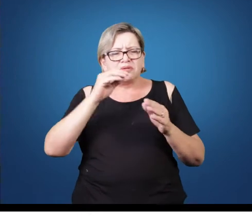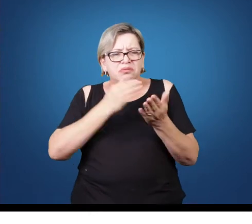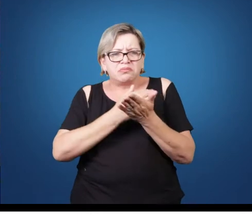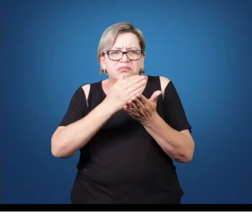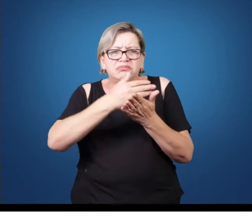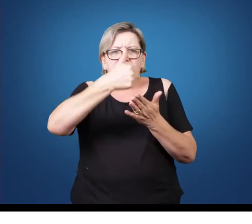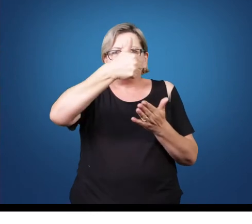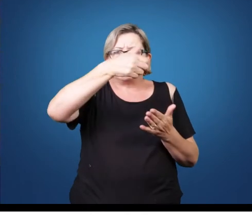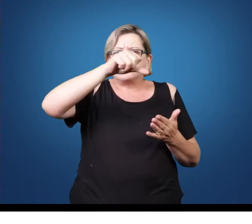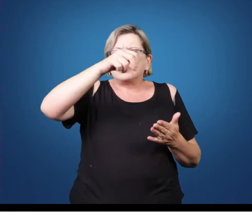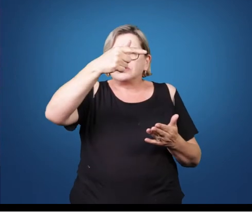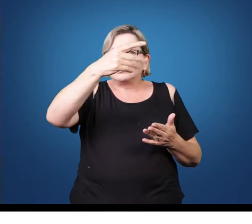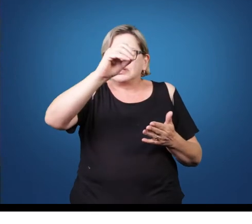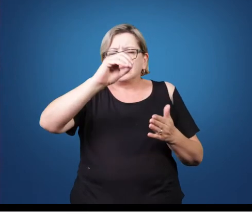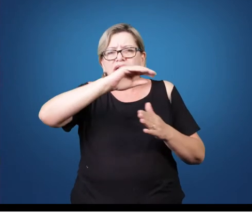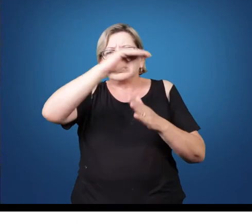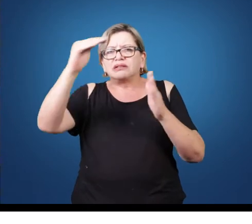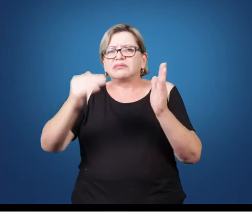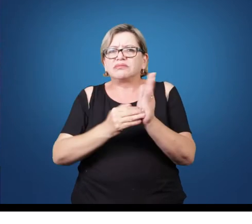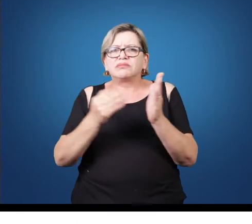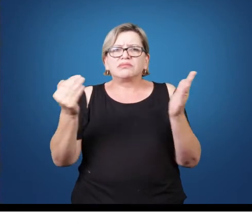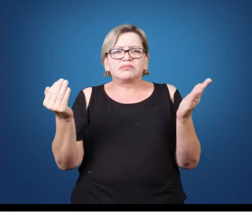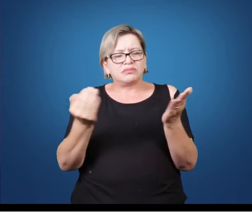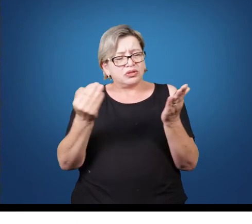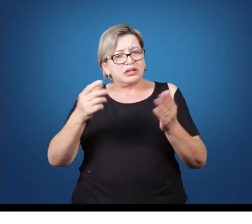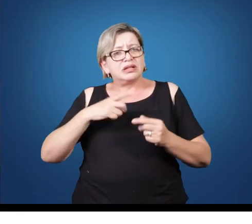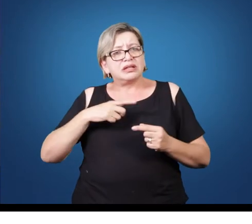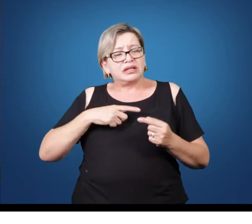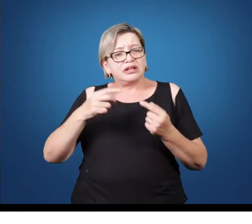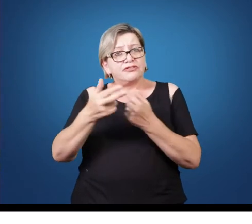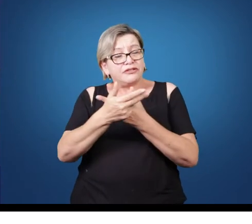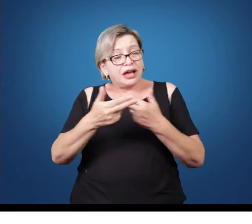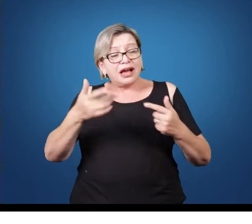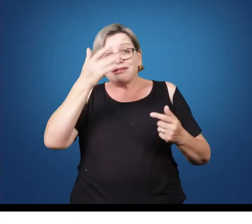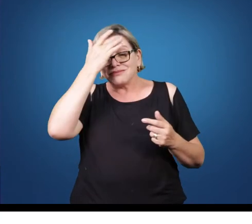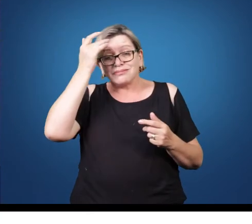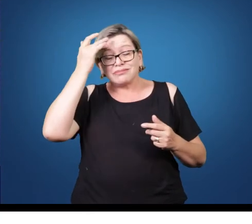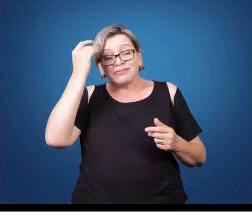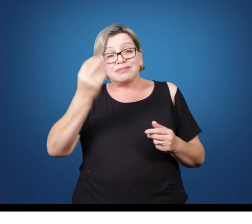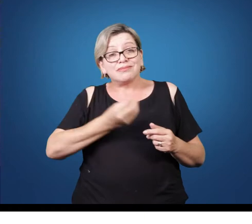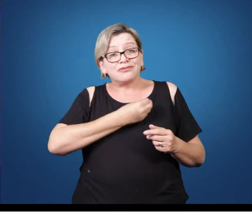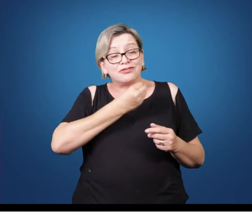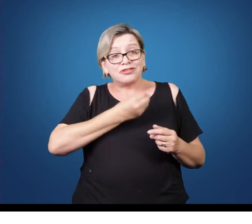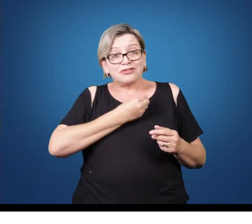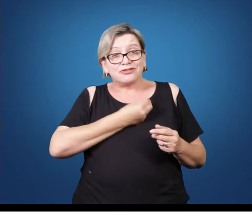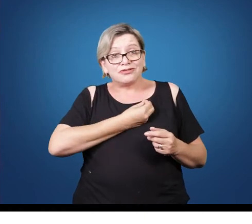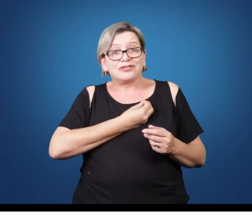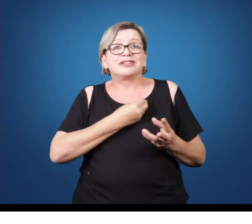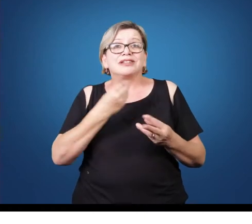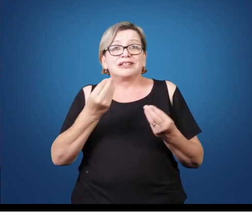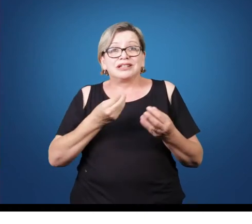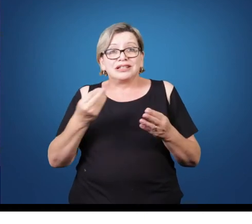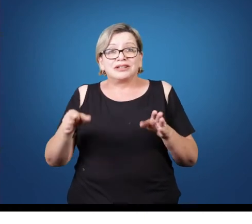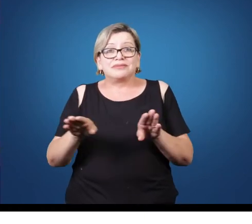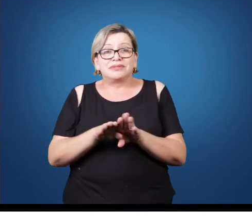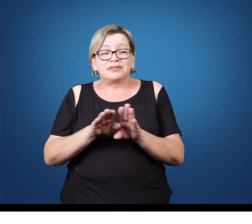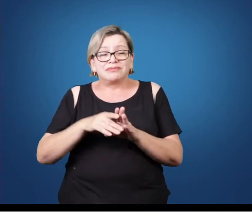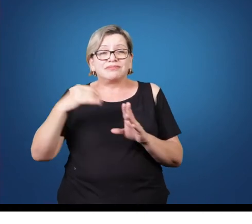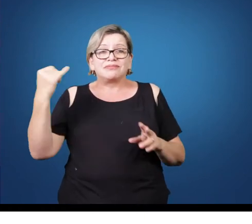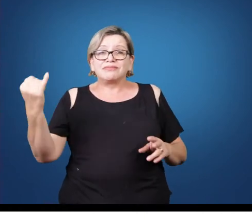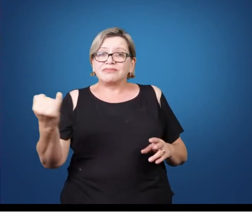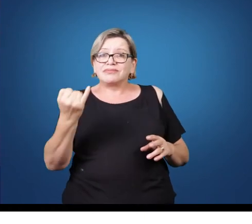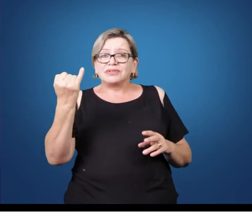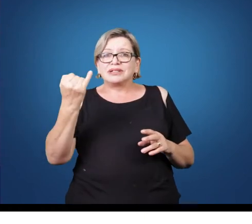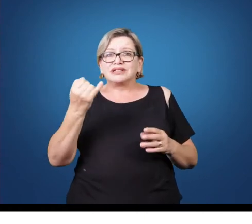compositores do espectralismo que ainda vivem, ainda atuam, aliás, a grande maioria dos importantes, aí eu citei